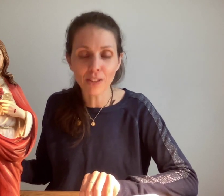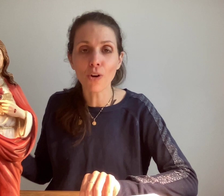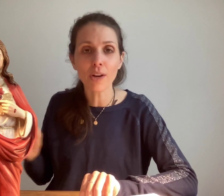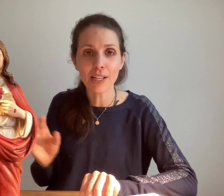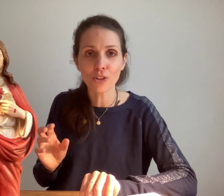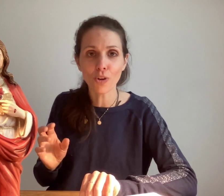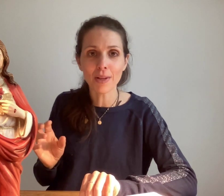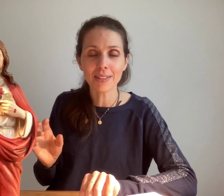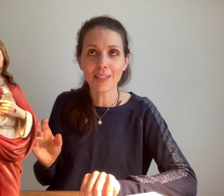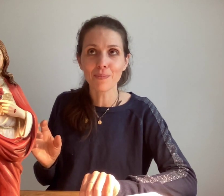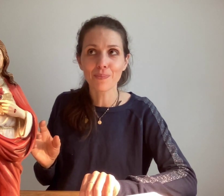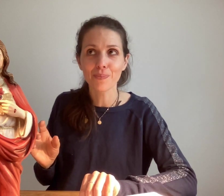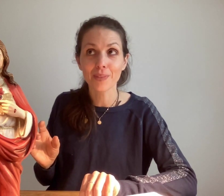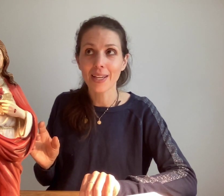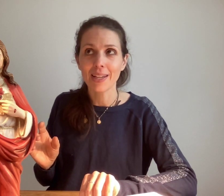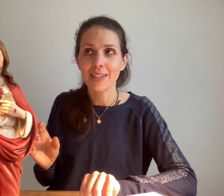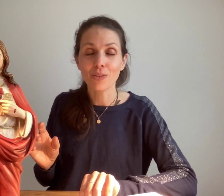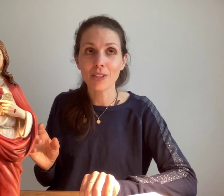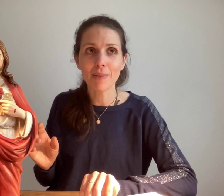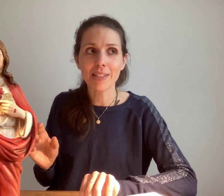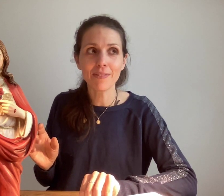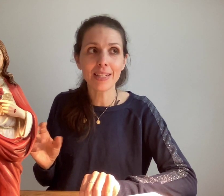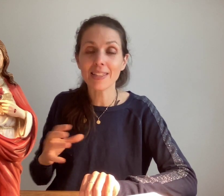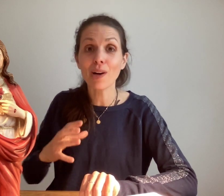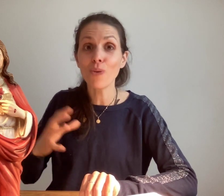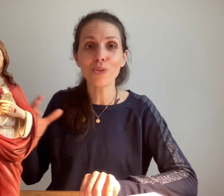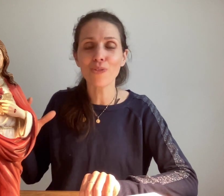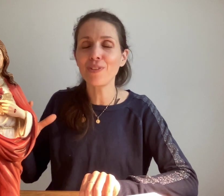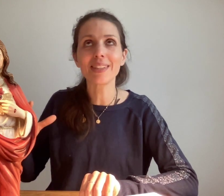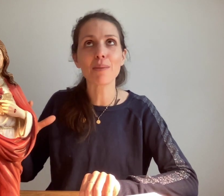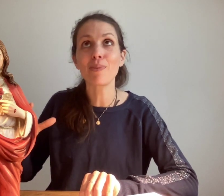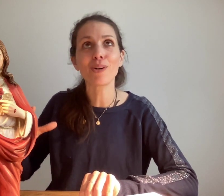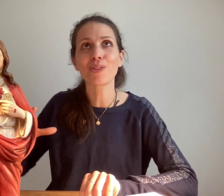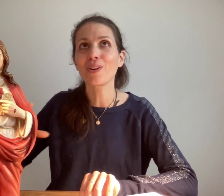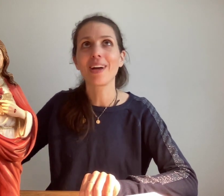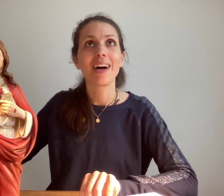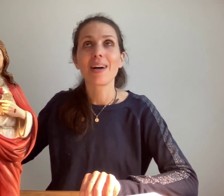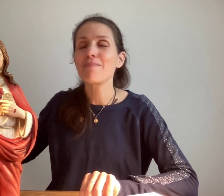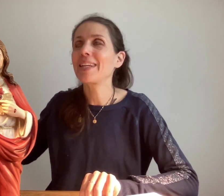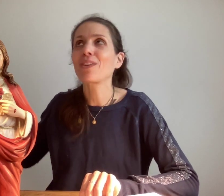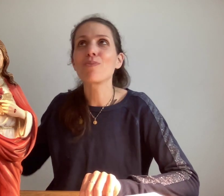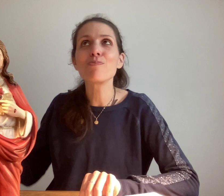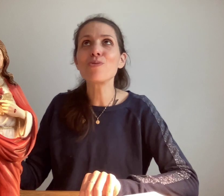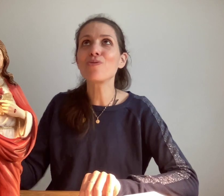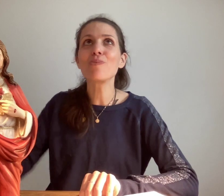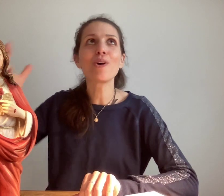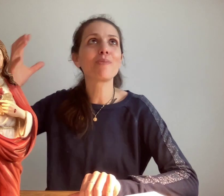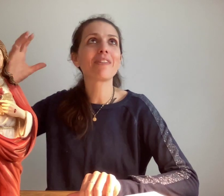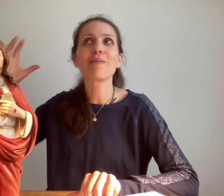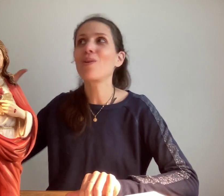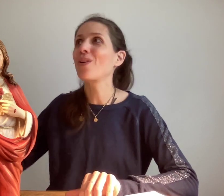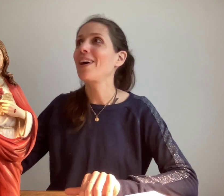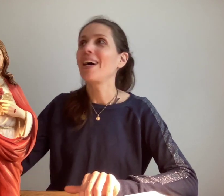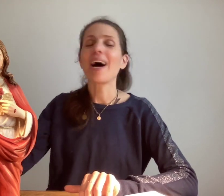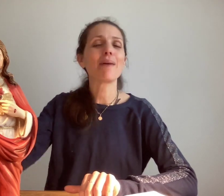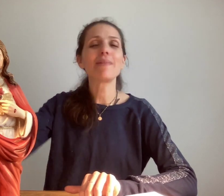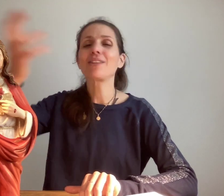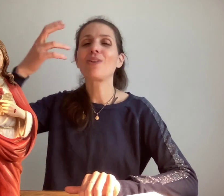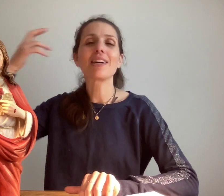'adore et je remercie. » C'est magnifique, ces rondes en fait apportent, mettent en mouvement, mais vraiment amènent de la